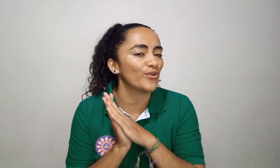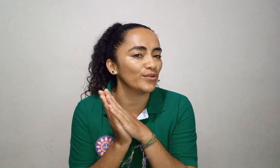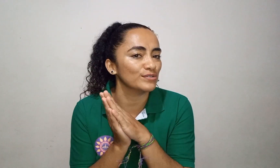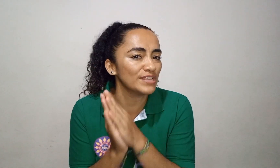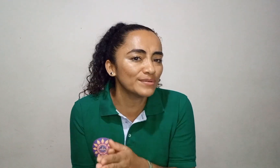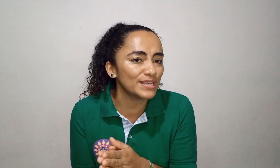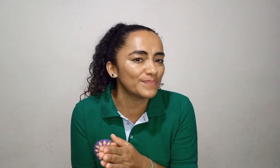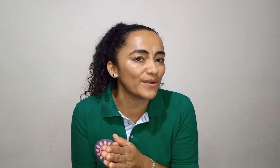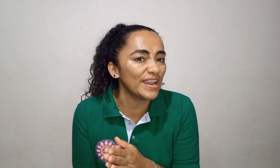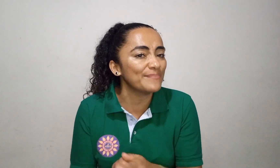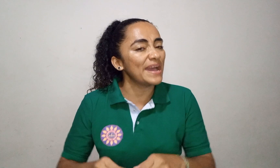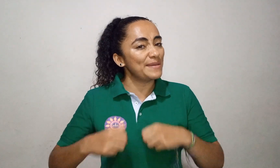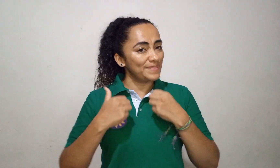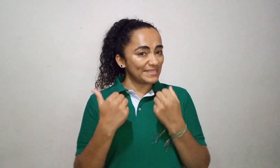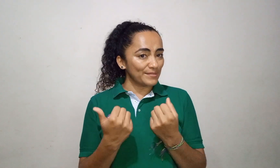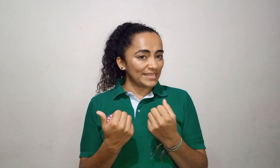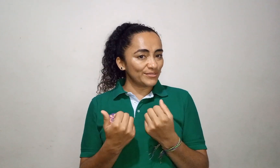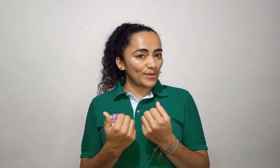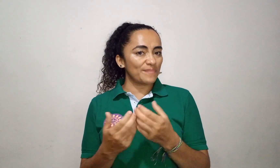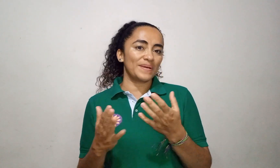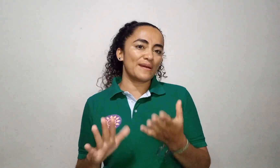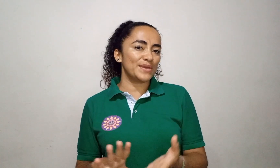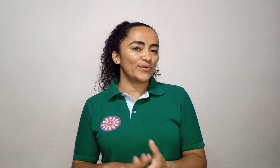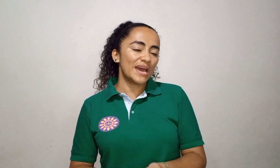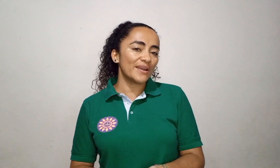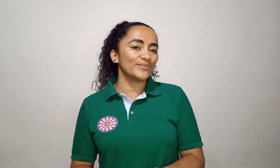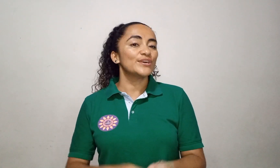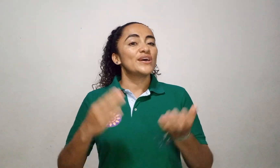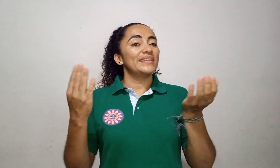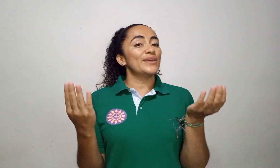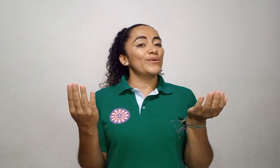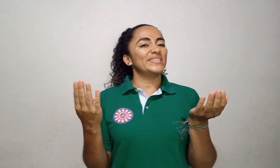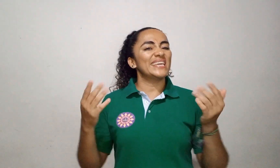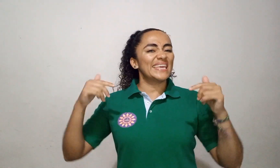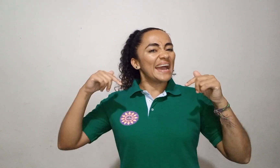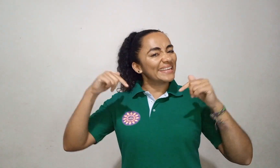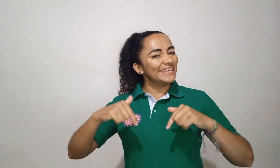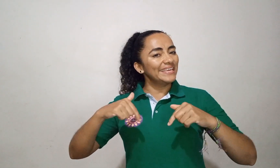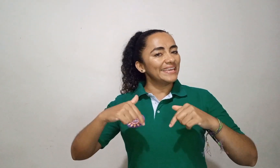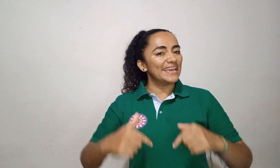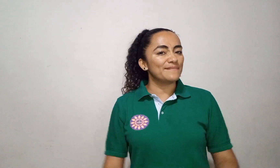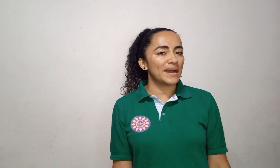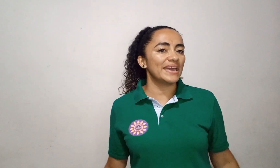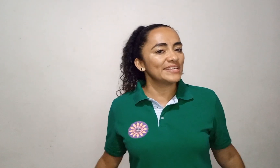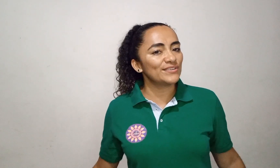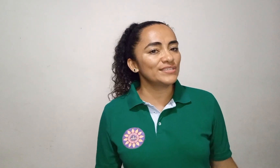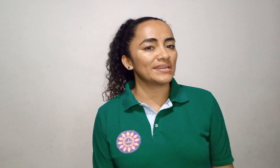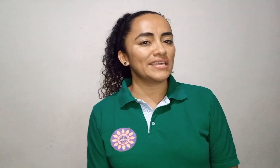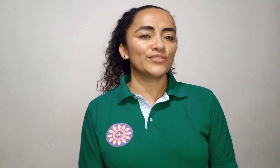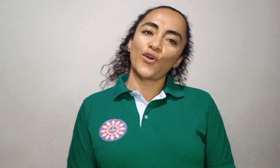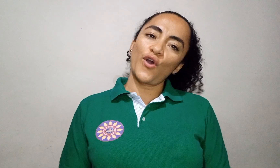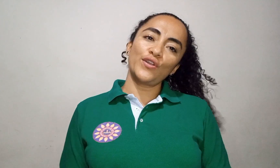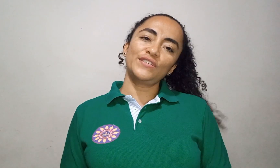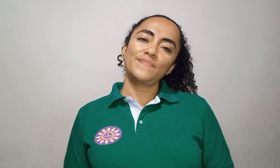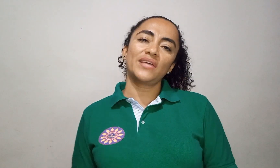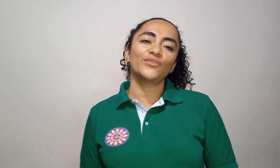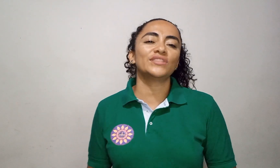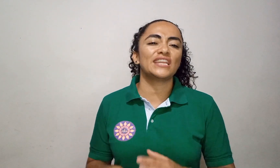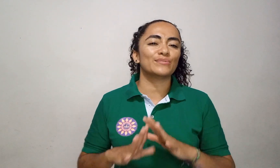conocemos el problema empezamos a actuar para mejorarlo. Recuerden que aquí en Maestros y Radiando Conocimiento tenemos